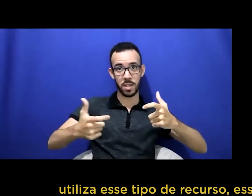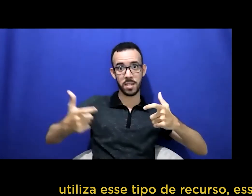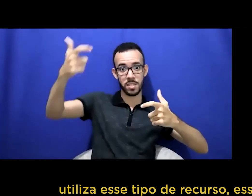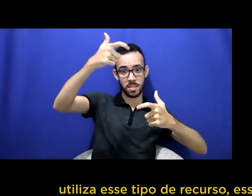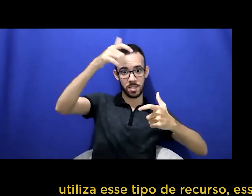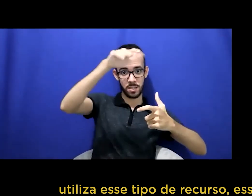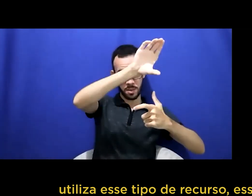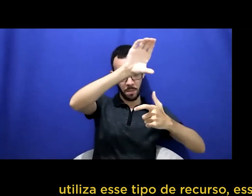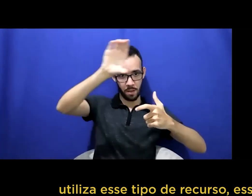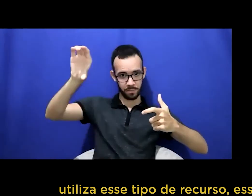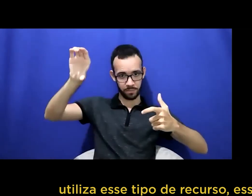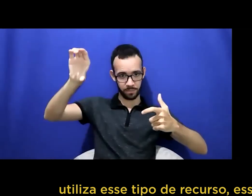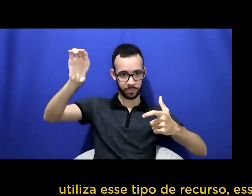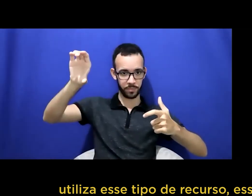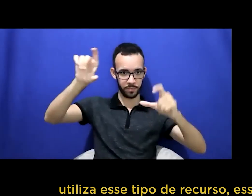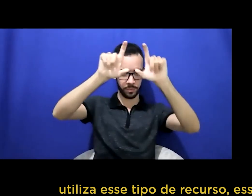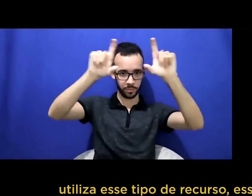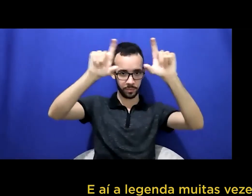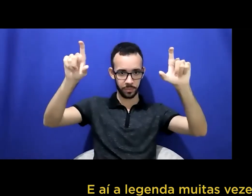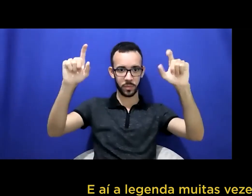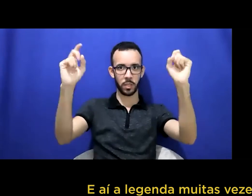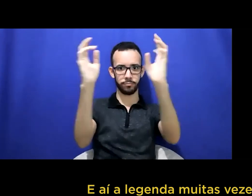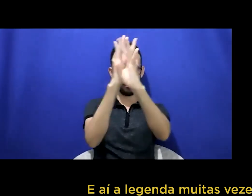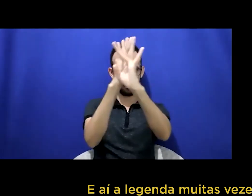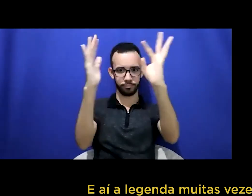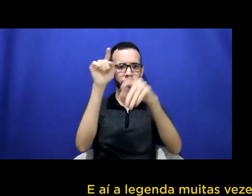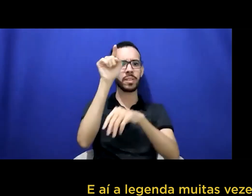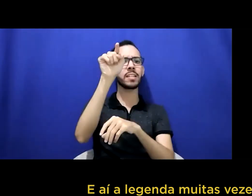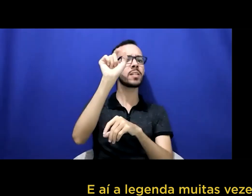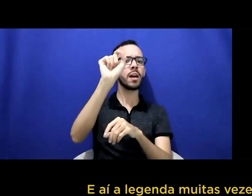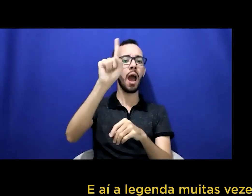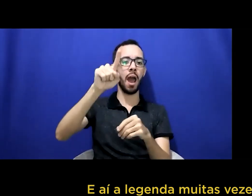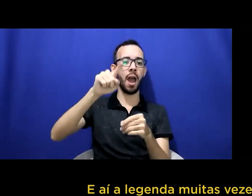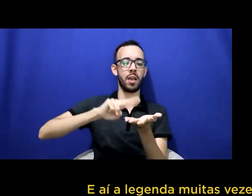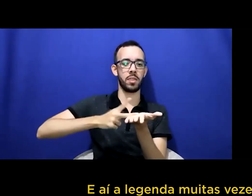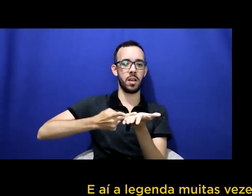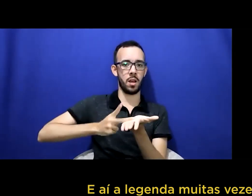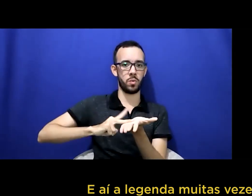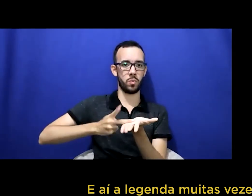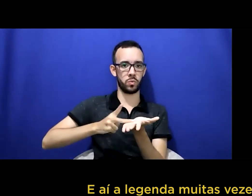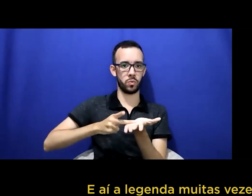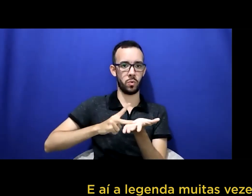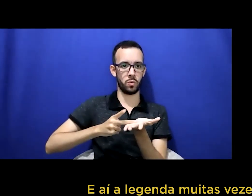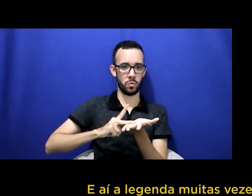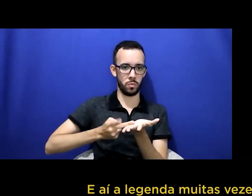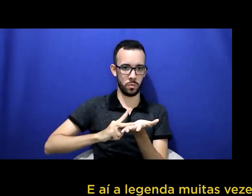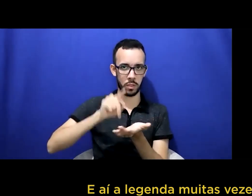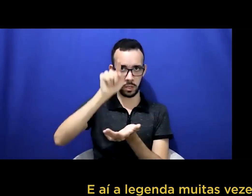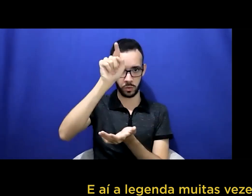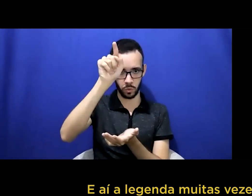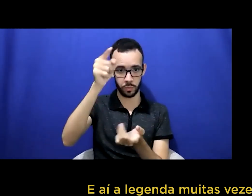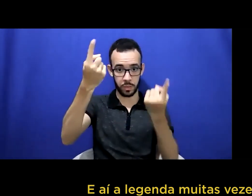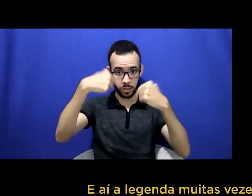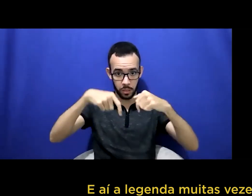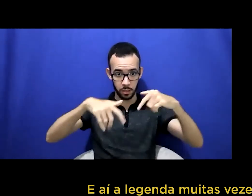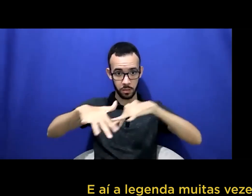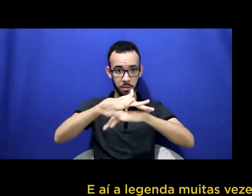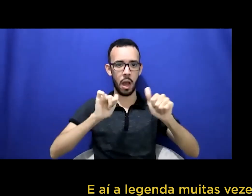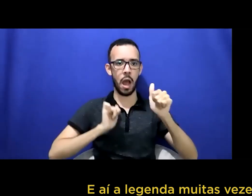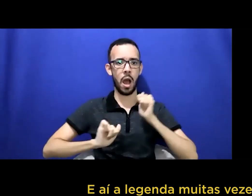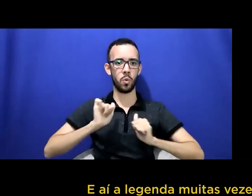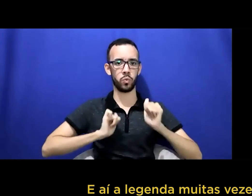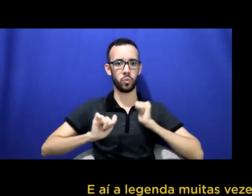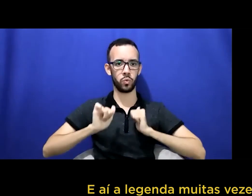existem atores surdos no palco e aí a legenda muitas vezes acontece em cima